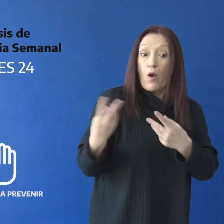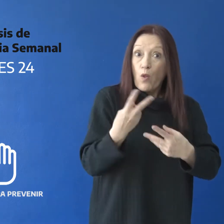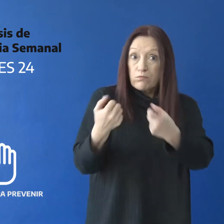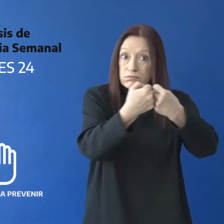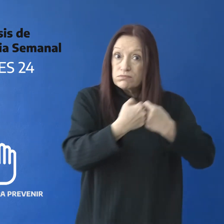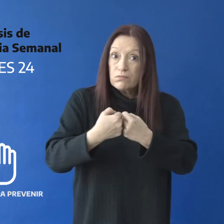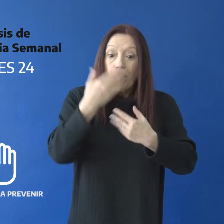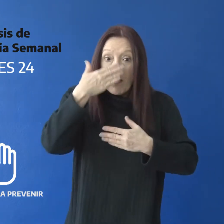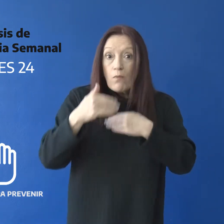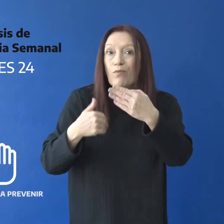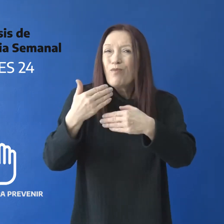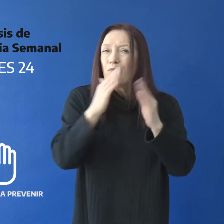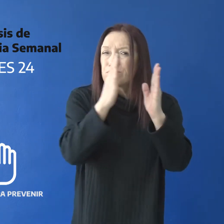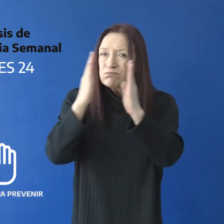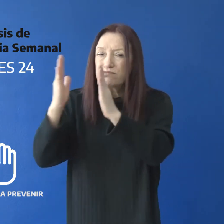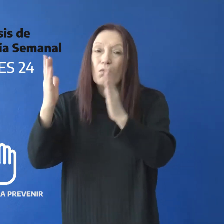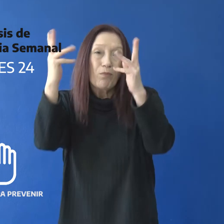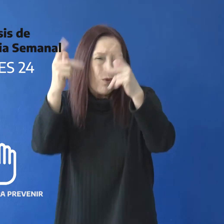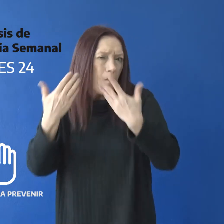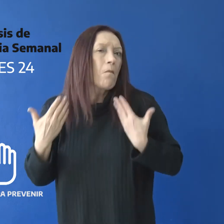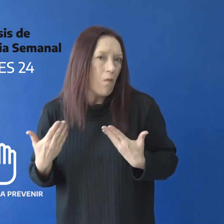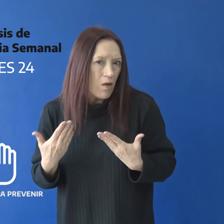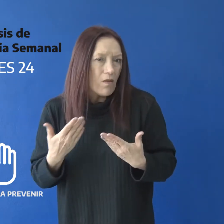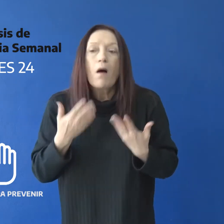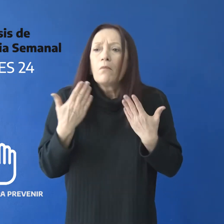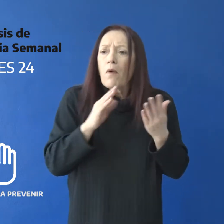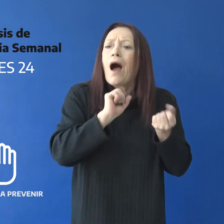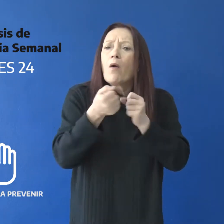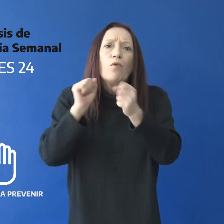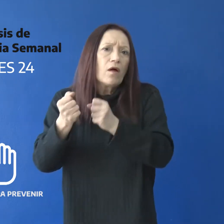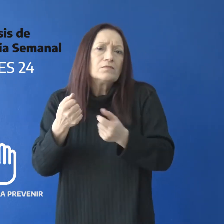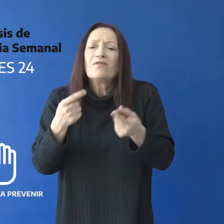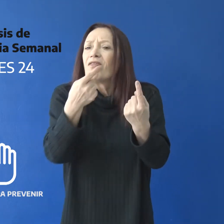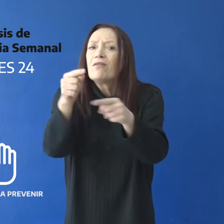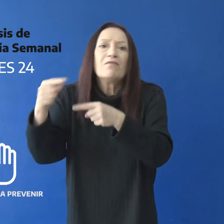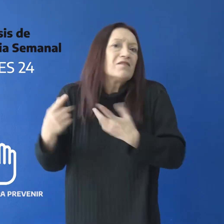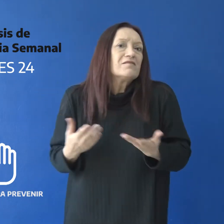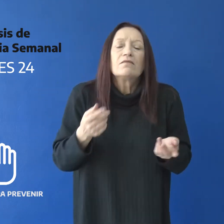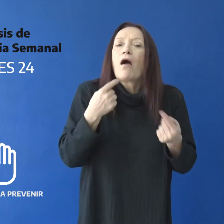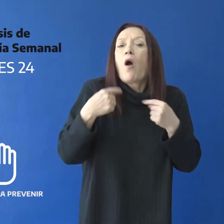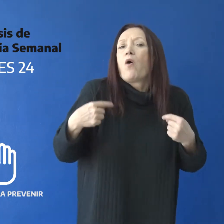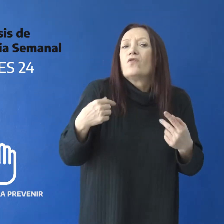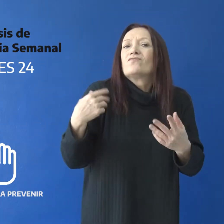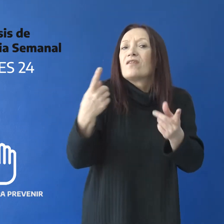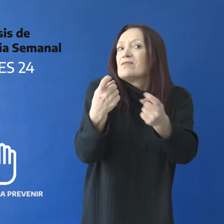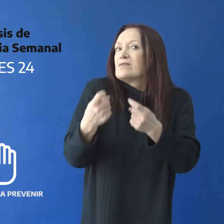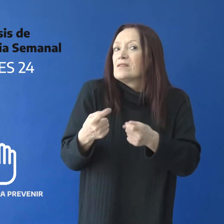para que el trayecto programado cuente con modificaciones y adaptaciones por parte de los docentes de la